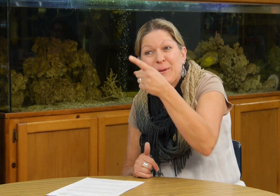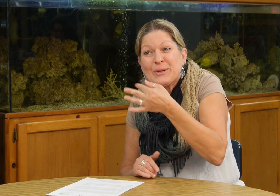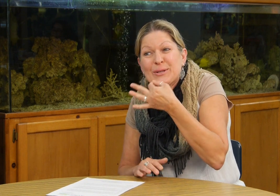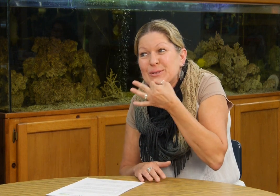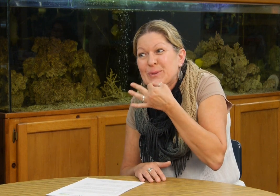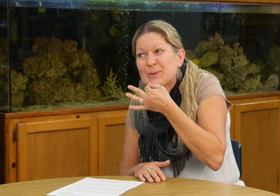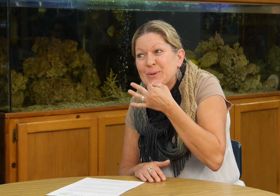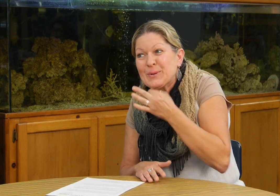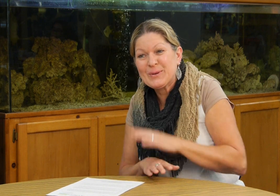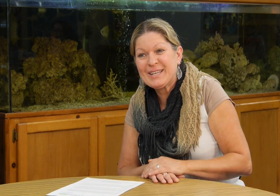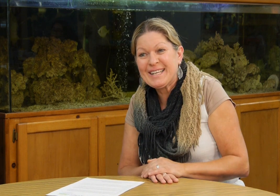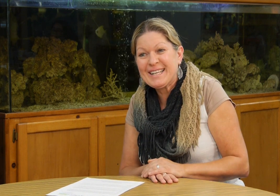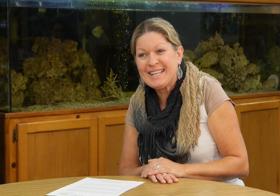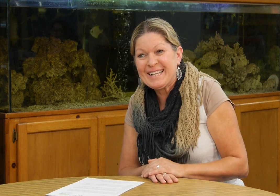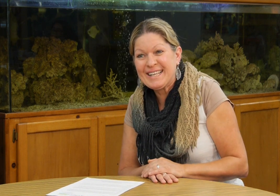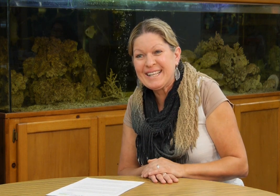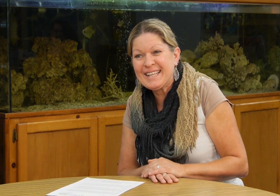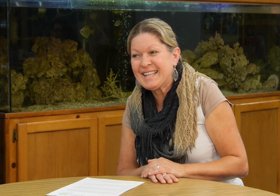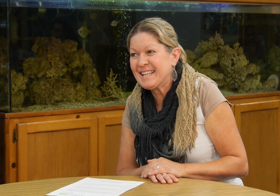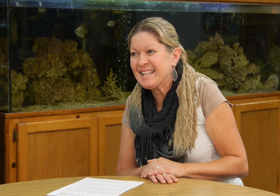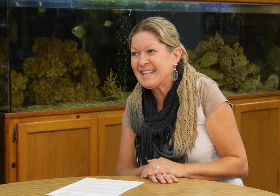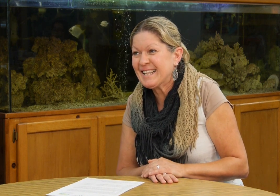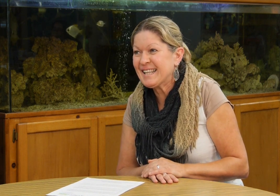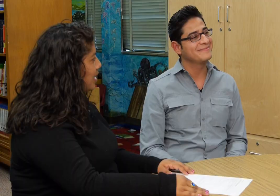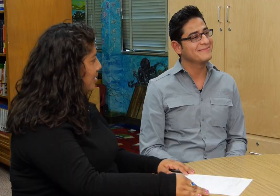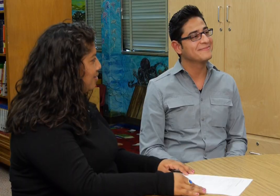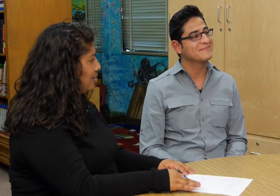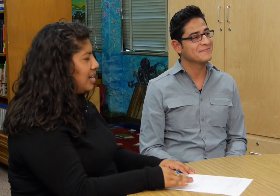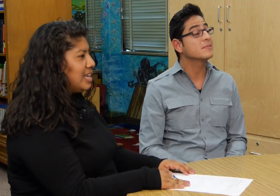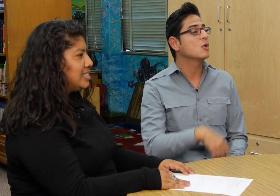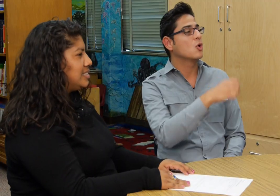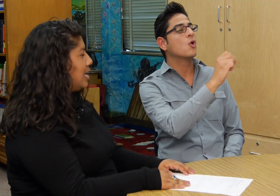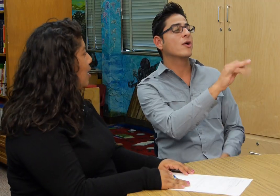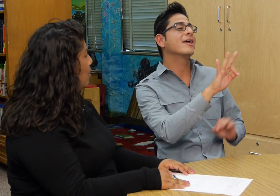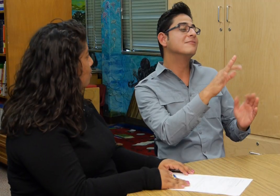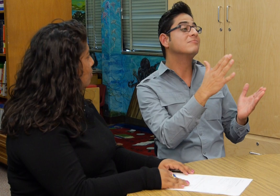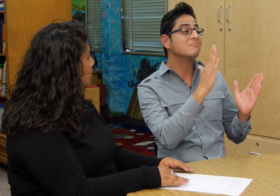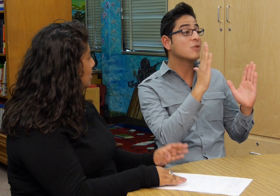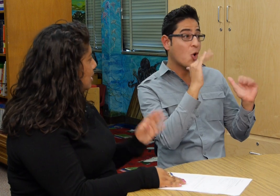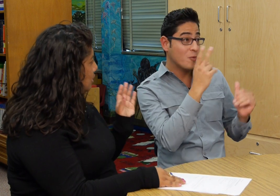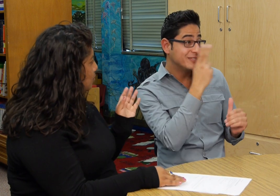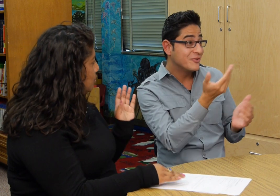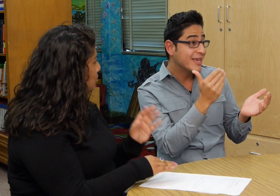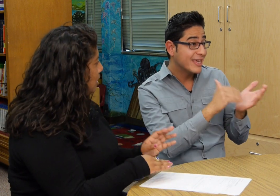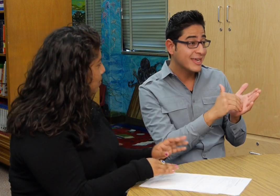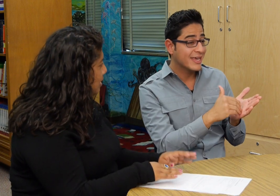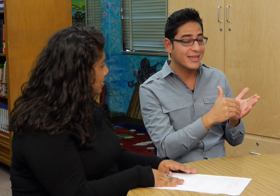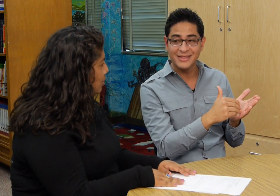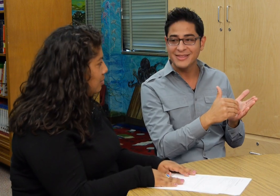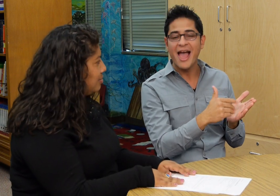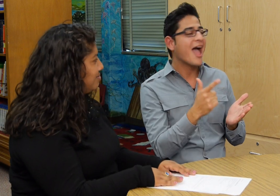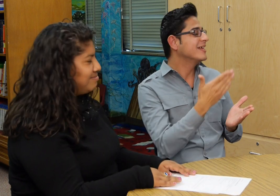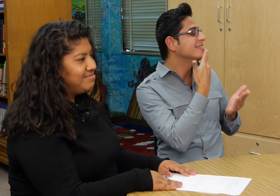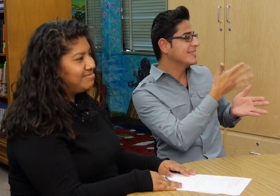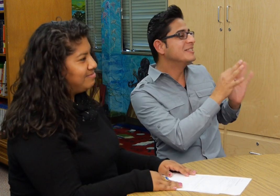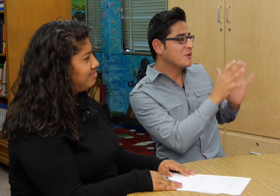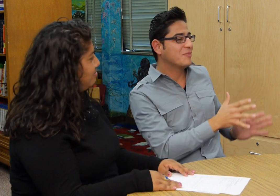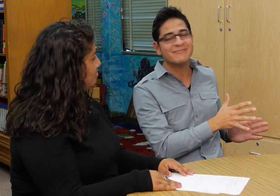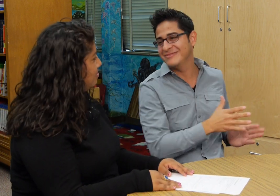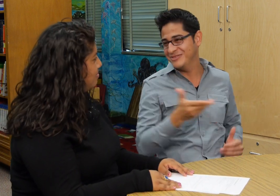bueno pues nada espero verla pronto de nuevo gracias por venir ok ojalá y así sea muchas gracias por su interpretación